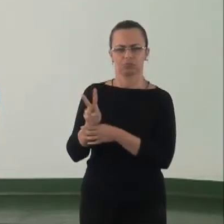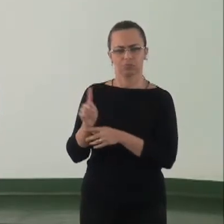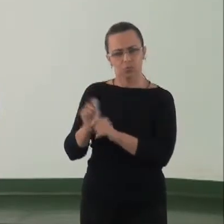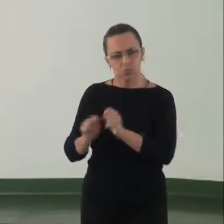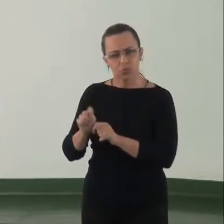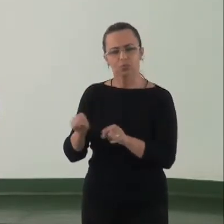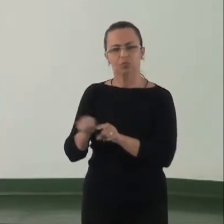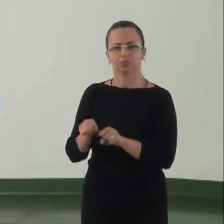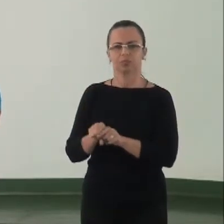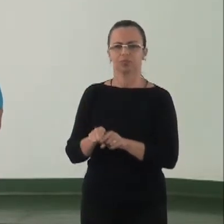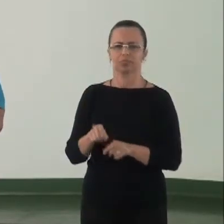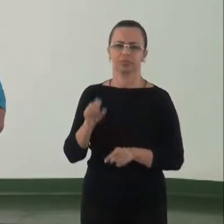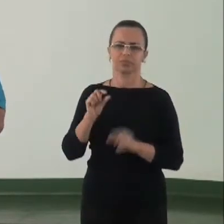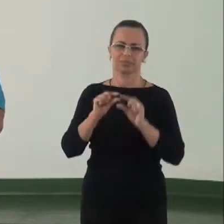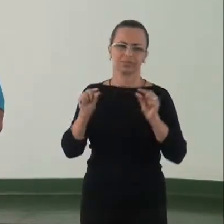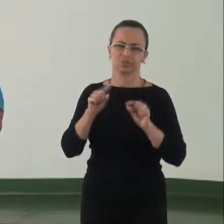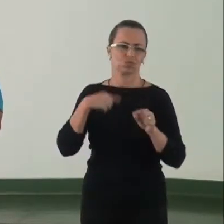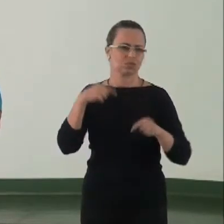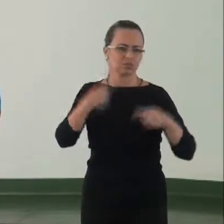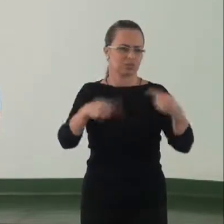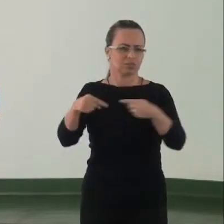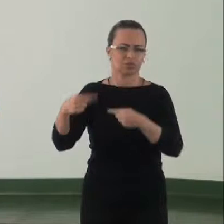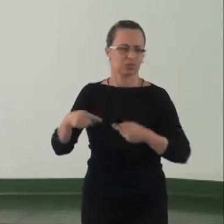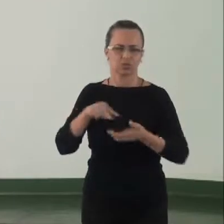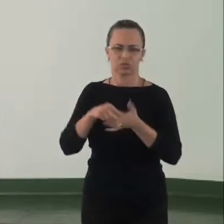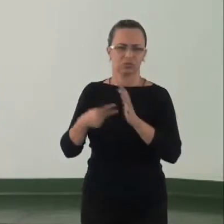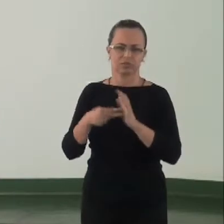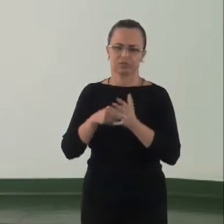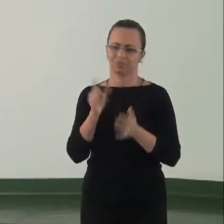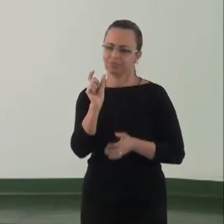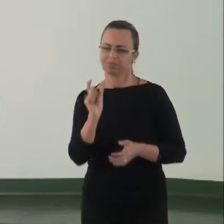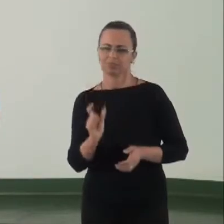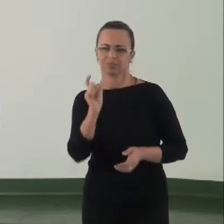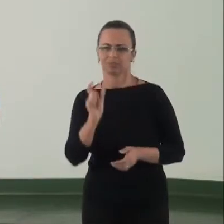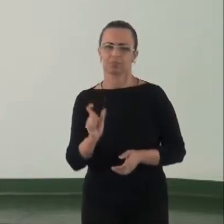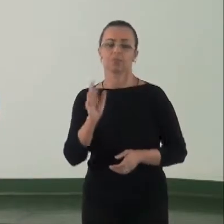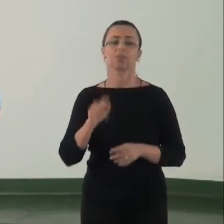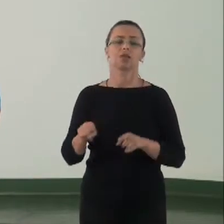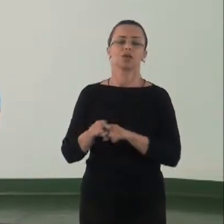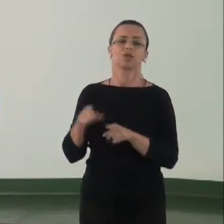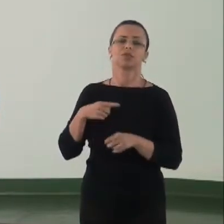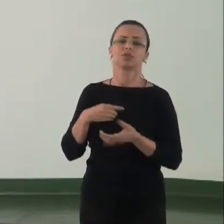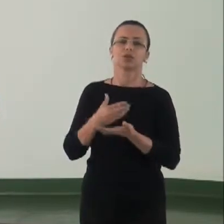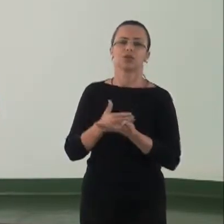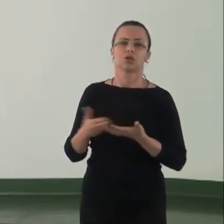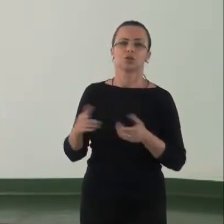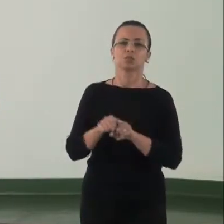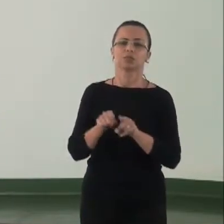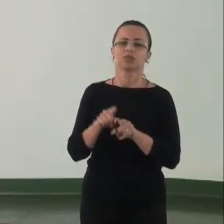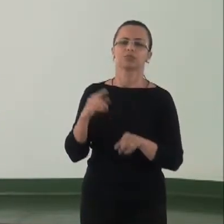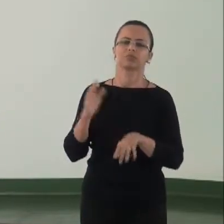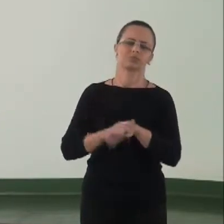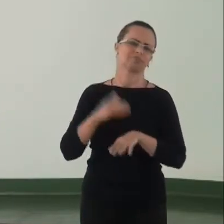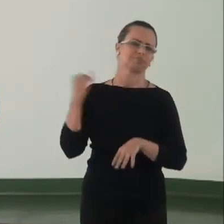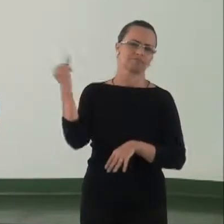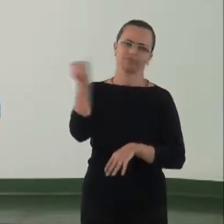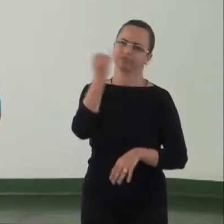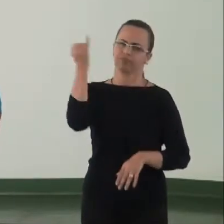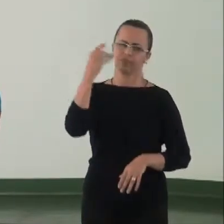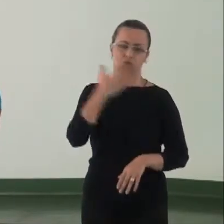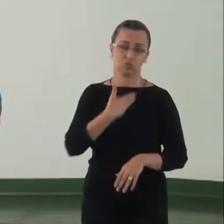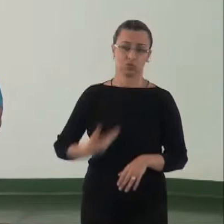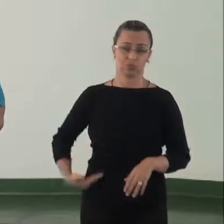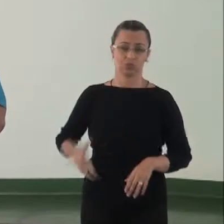PNAPRO. Nós não temos tempo para discutir o que significam essas duas iniciativas, mas elas são as mais relevantes já tomadas pelo